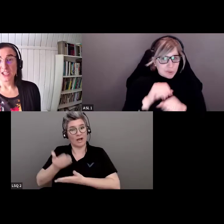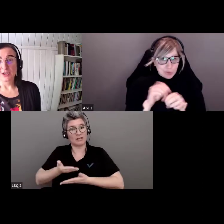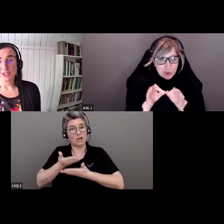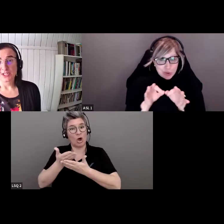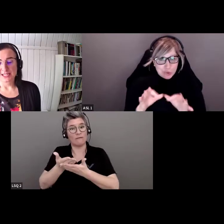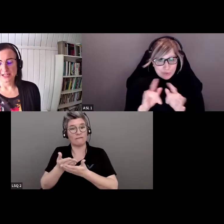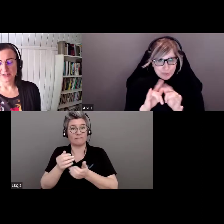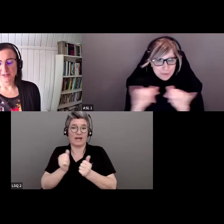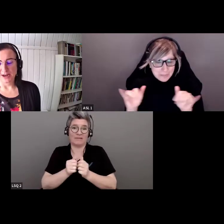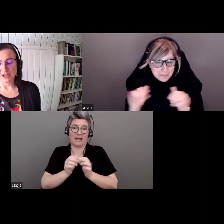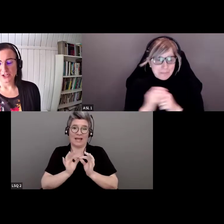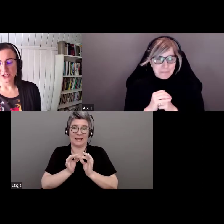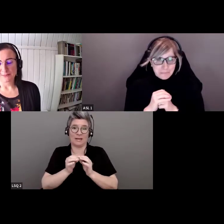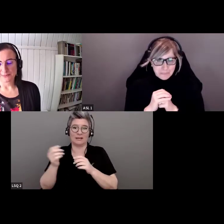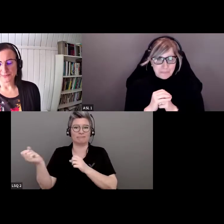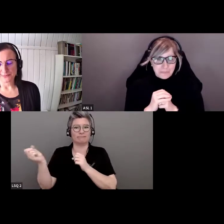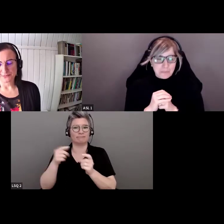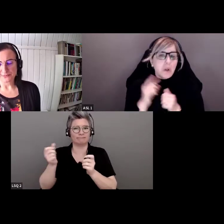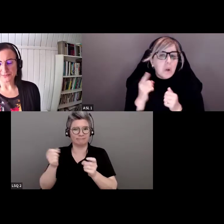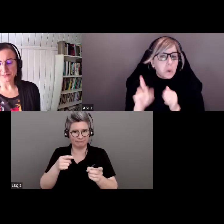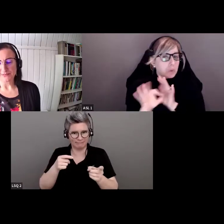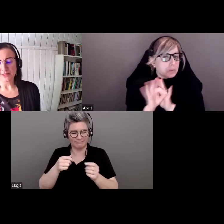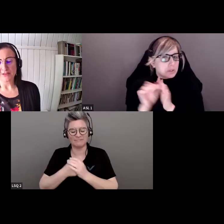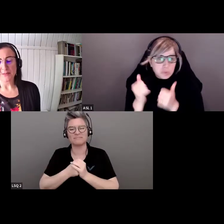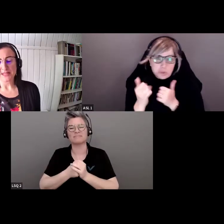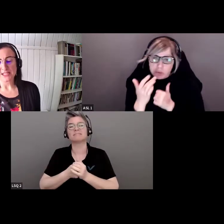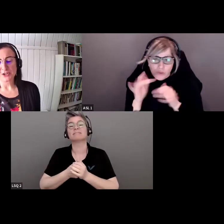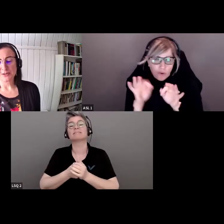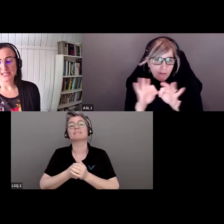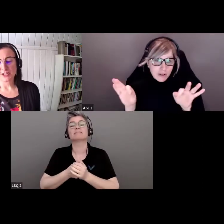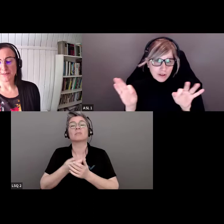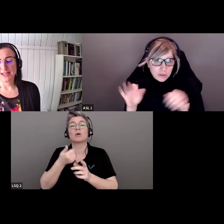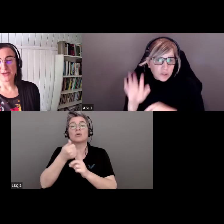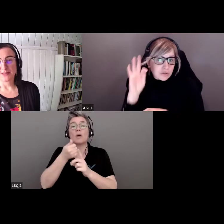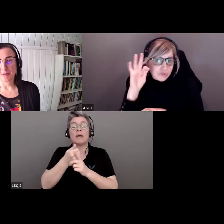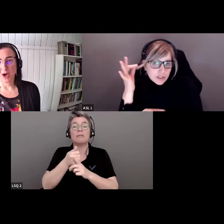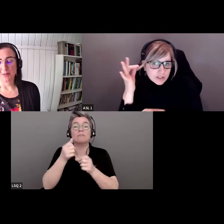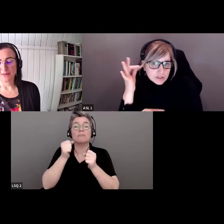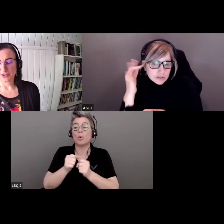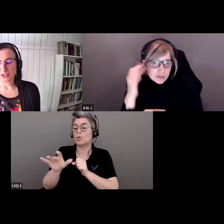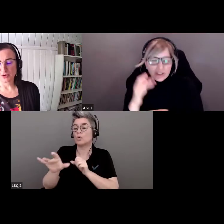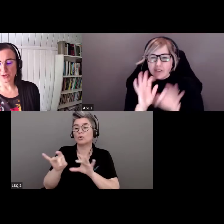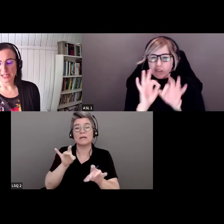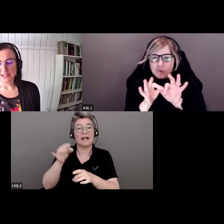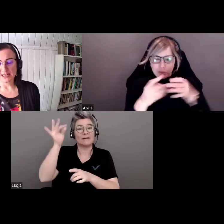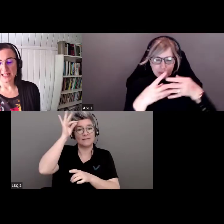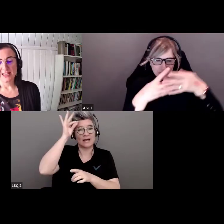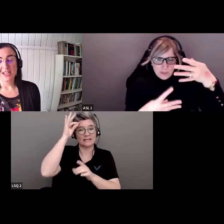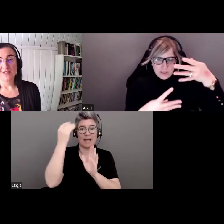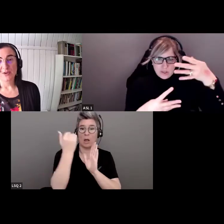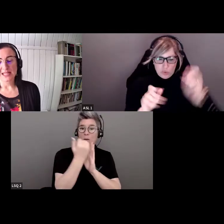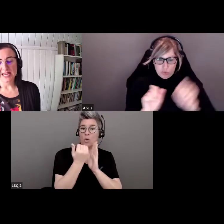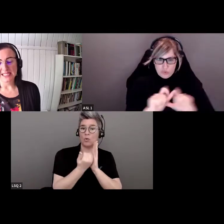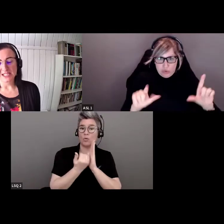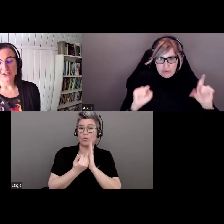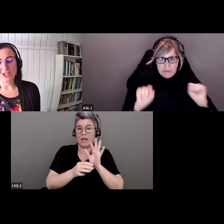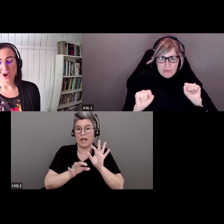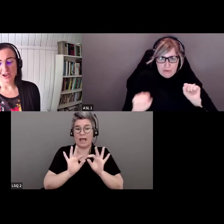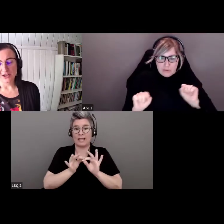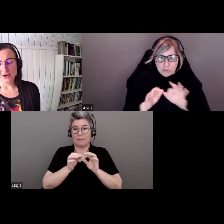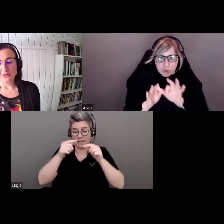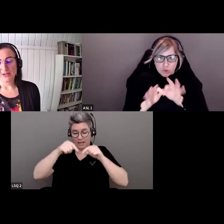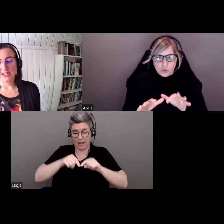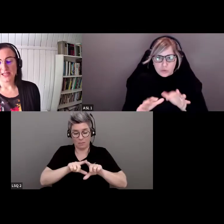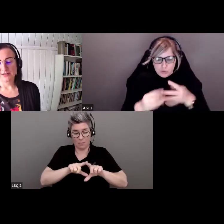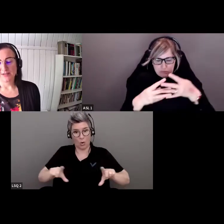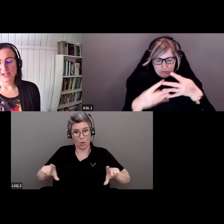interprétation simultanée. Je vous invite à sélectionner « français » dans le menu d'interprétation au bas de votre écran